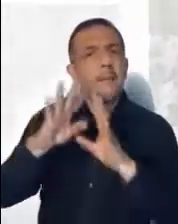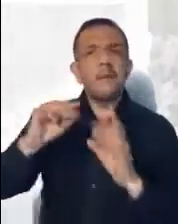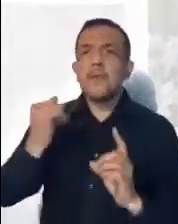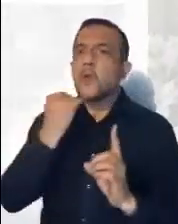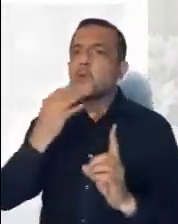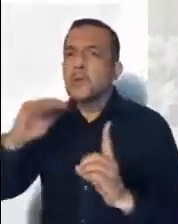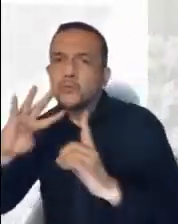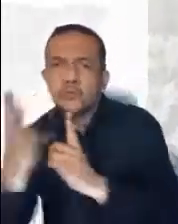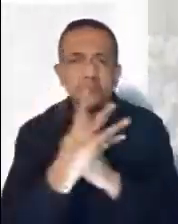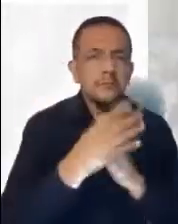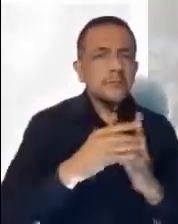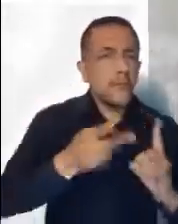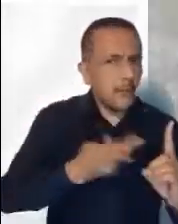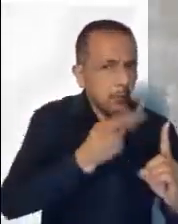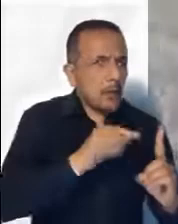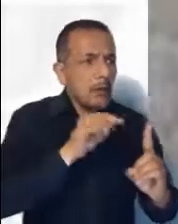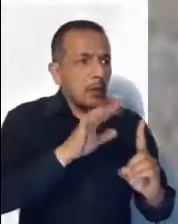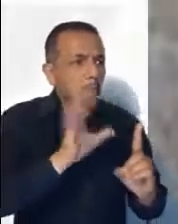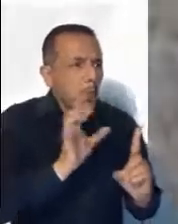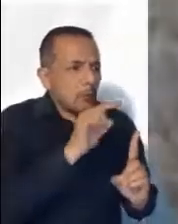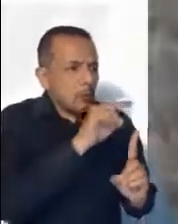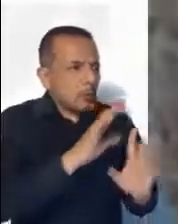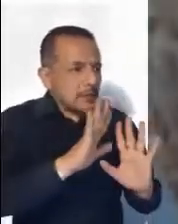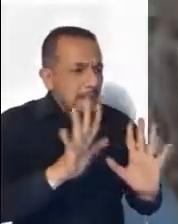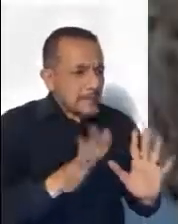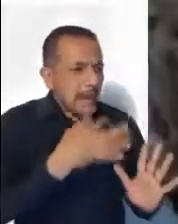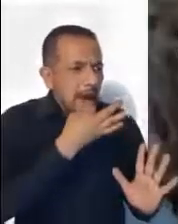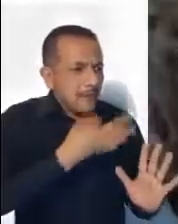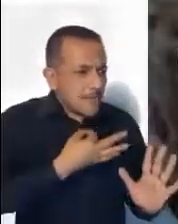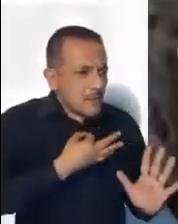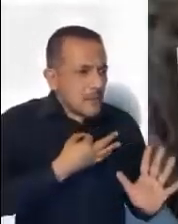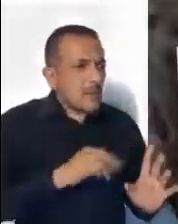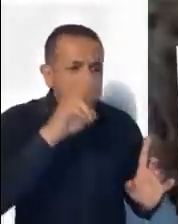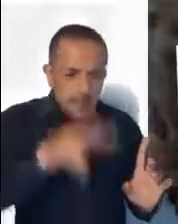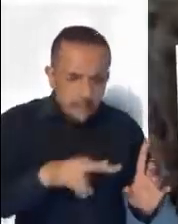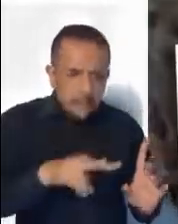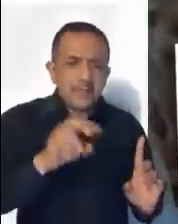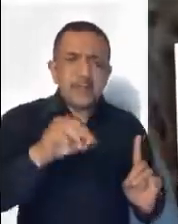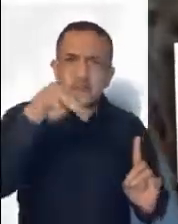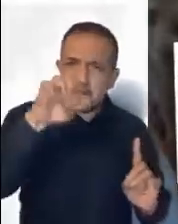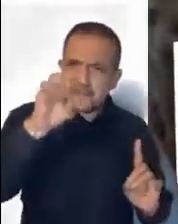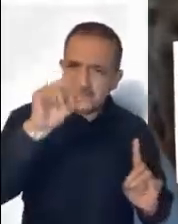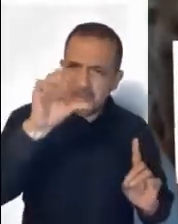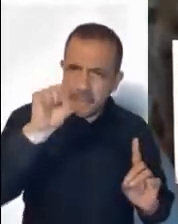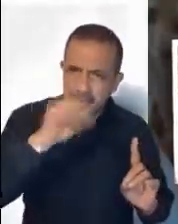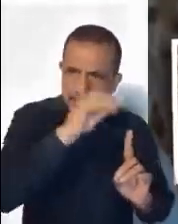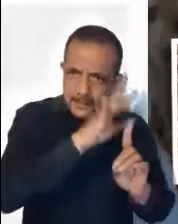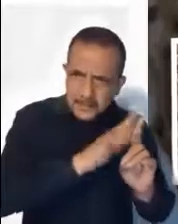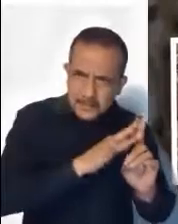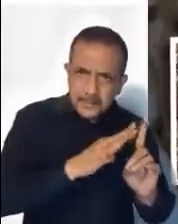preguntaron, ¿Hasta cuándo nos vas a tener en suspenso? Si tú eres el Mesías, dínoslo claramente.